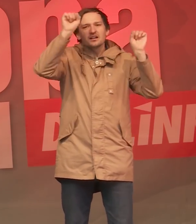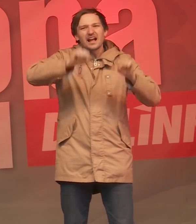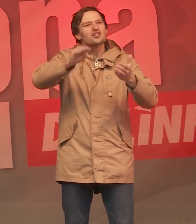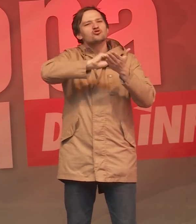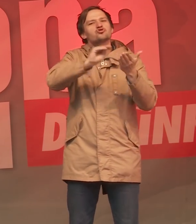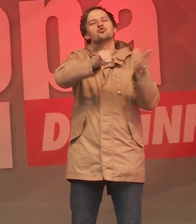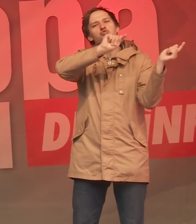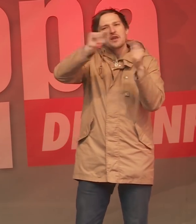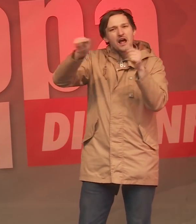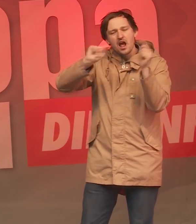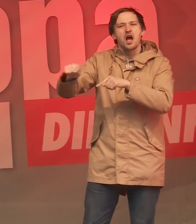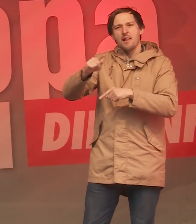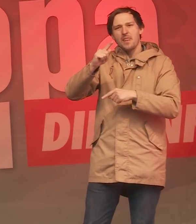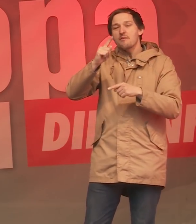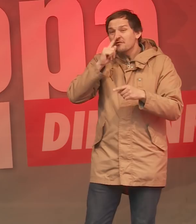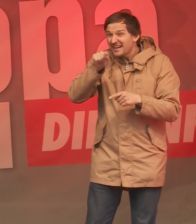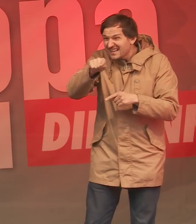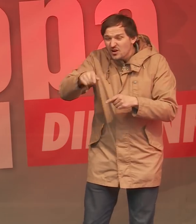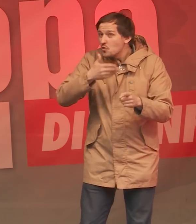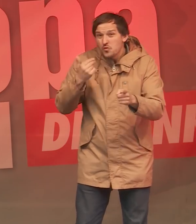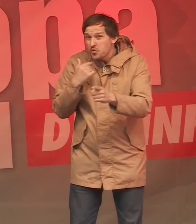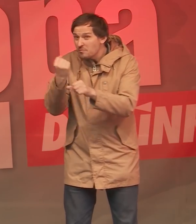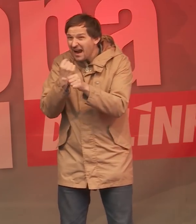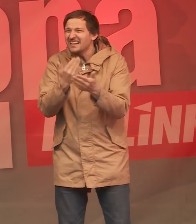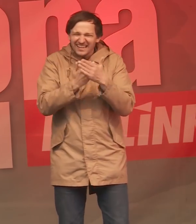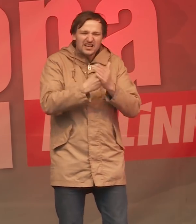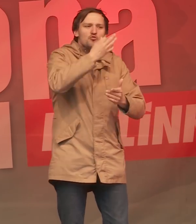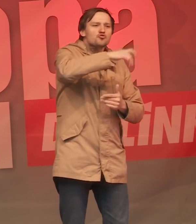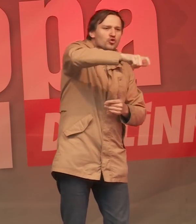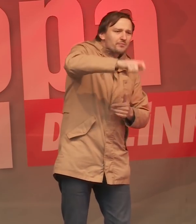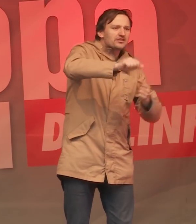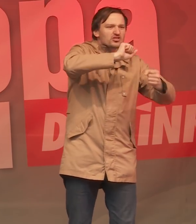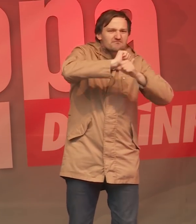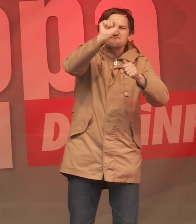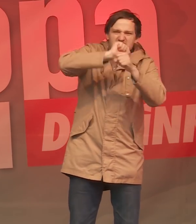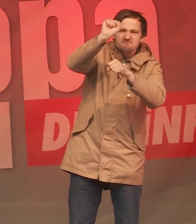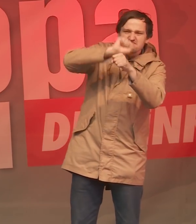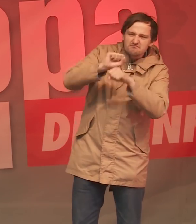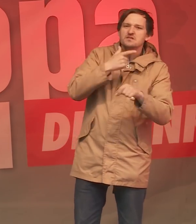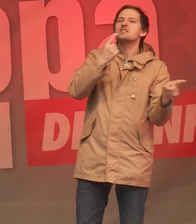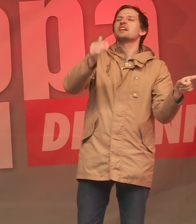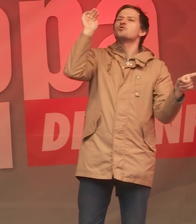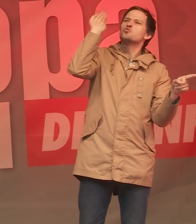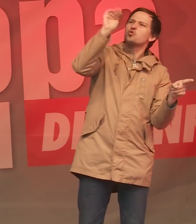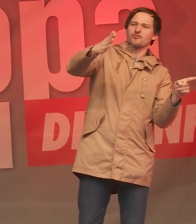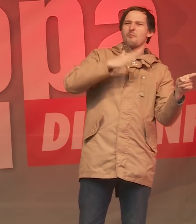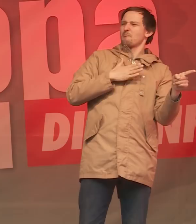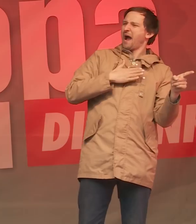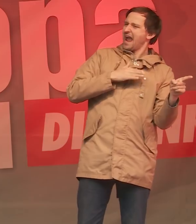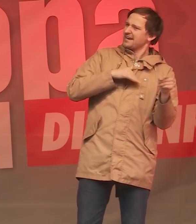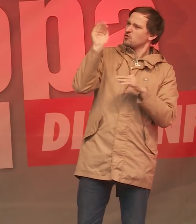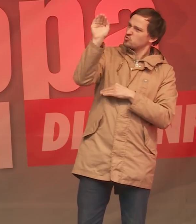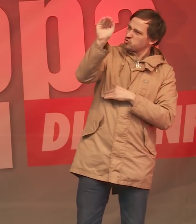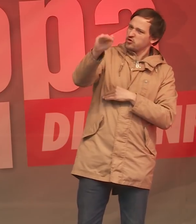Aber solange sie das nicht machen, solange werden natürlich junge Menschen auf die Straße gehen und sagen, diese Zukunft, das ist unsere Zukunft